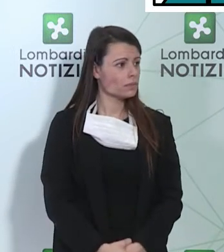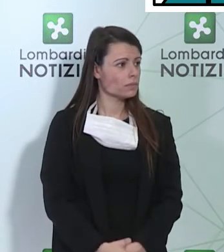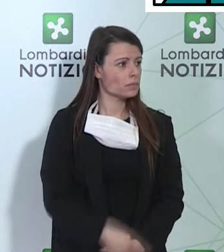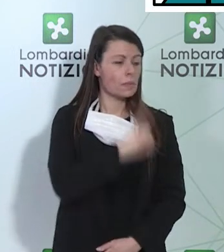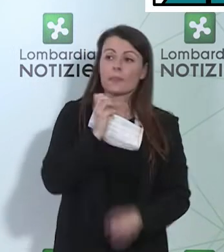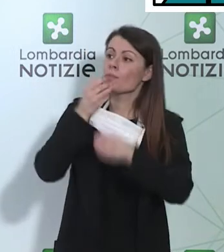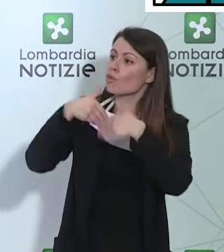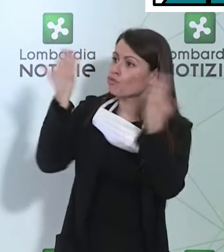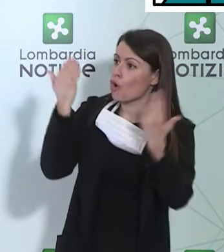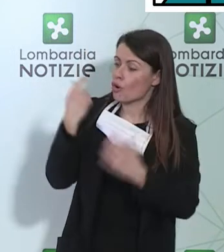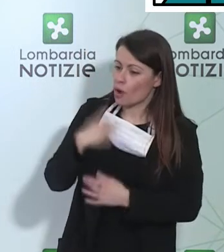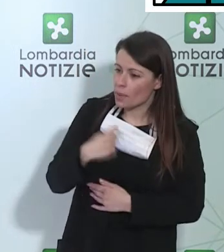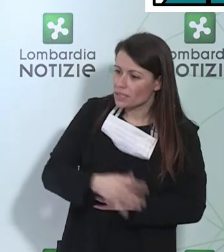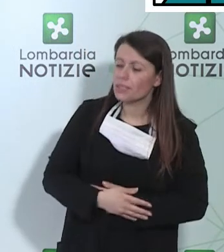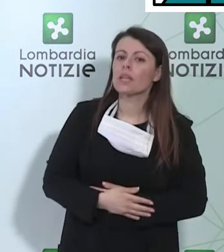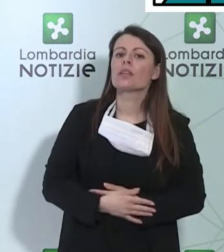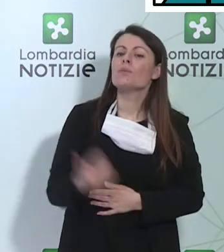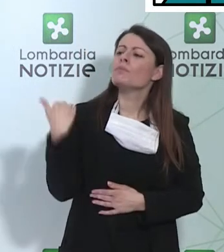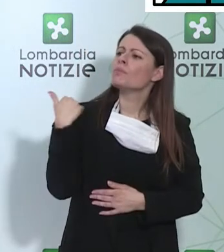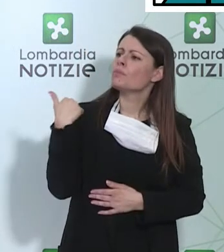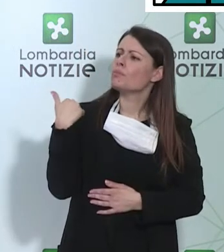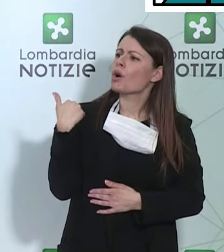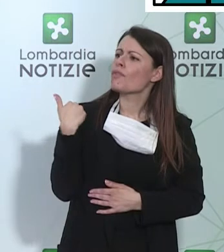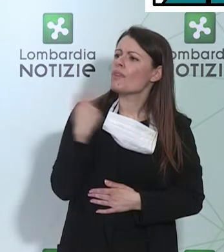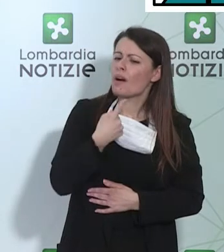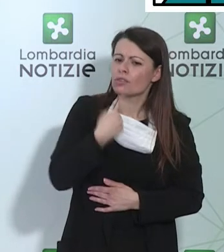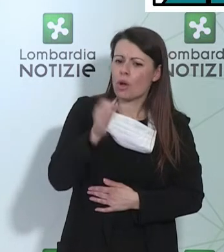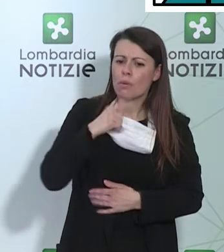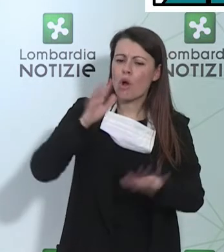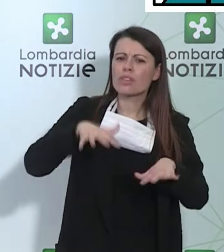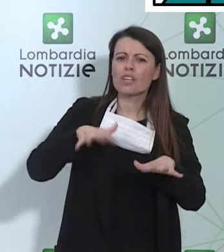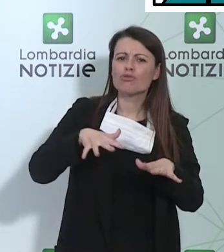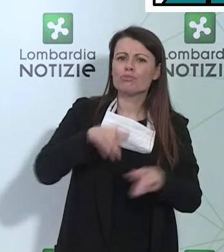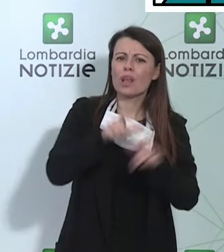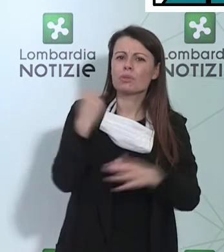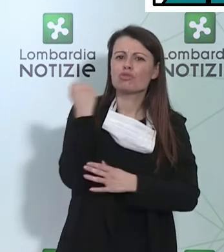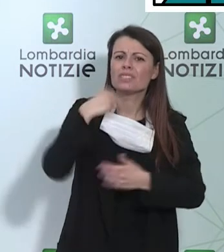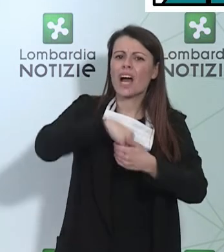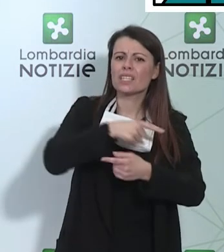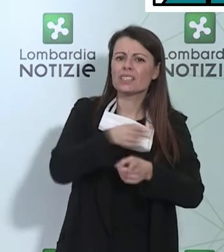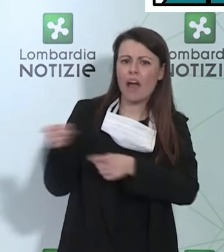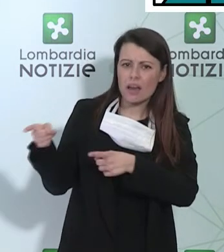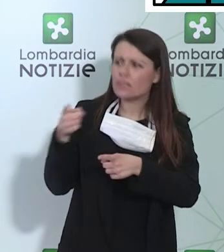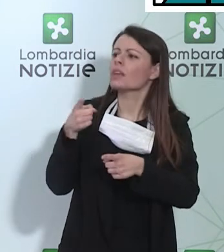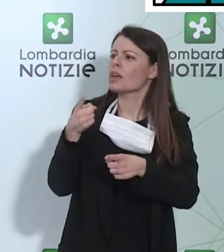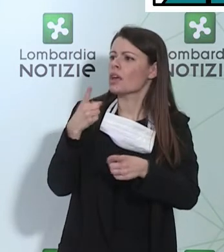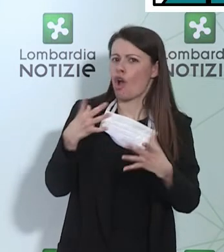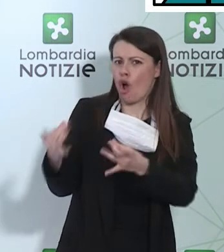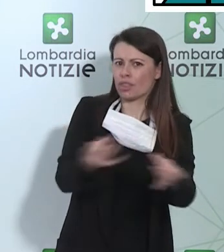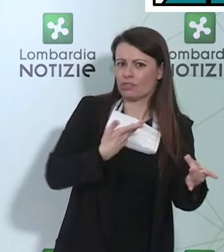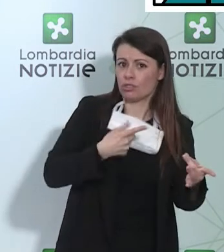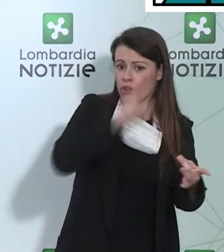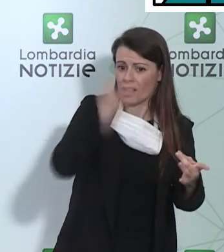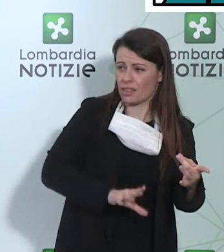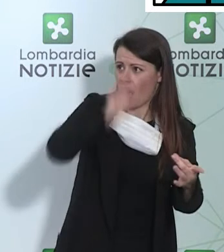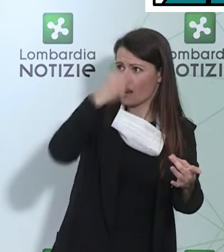Buongiorno Presidente, è di poco fa il dato dei 10.000 sanitari contagiati in tutta Italia. Volevo chiederle un aggiornamento sulla questione